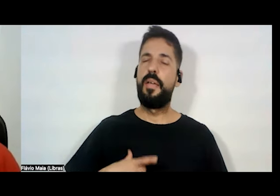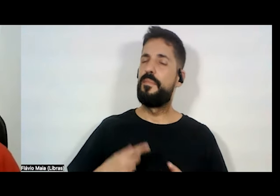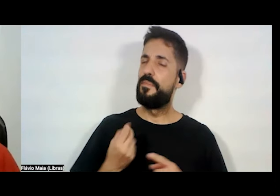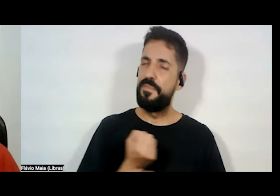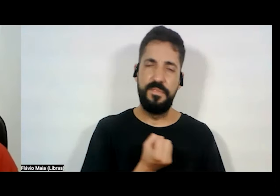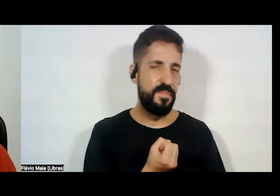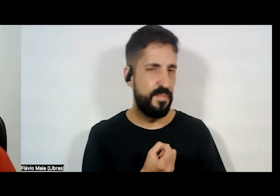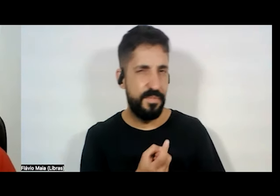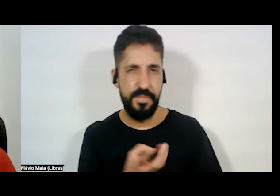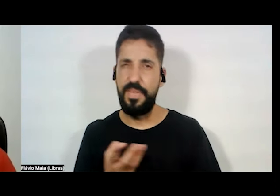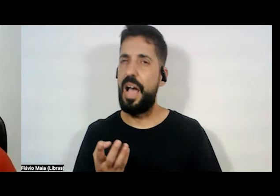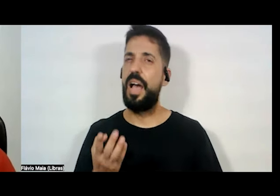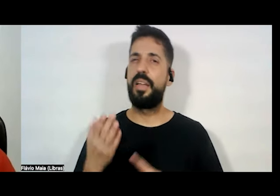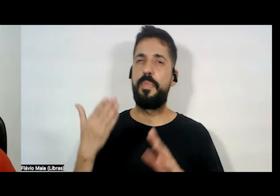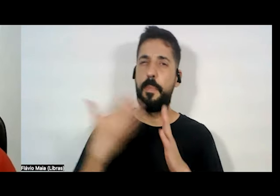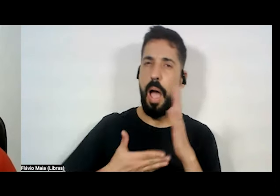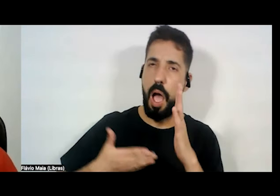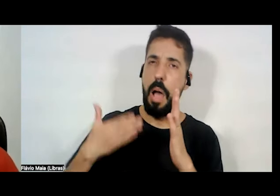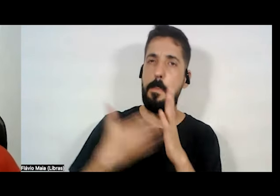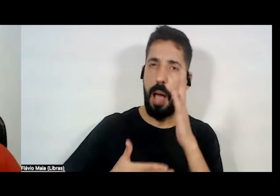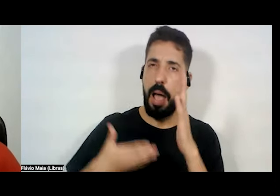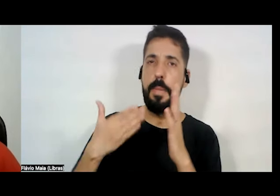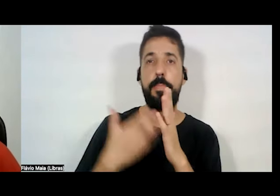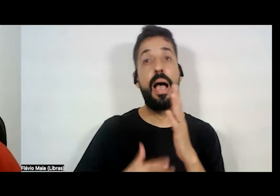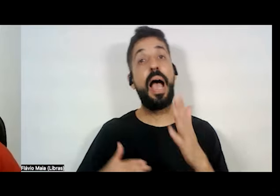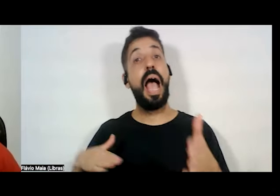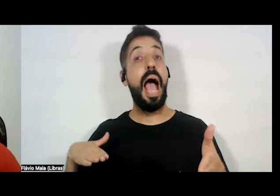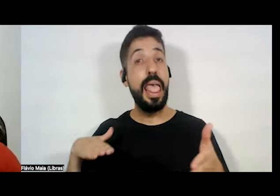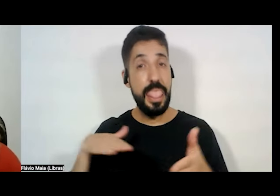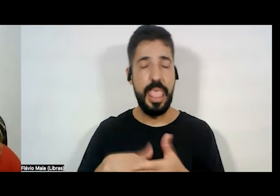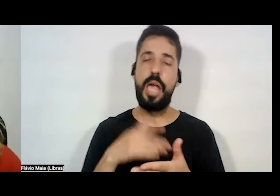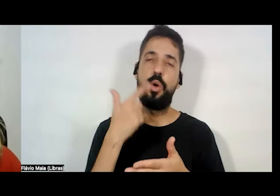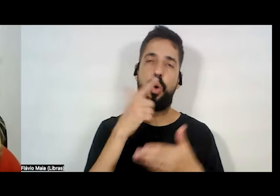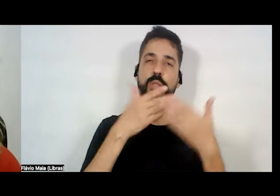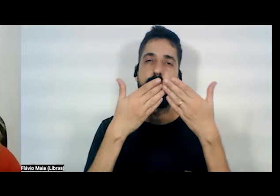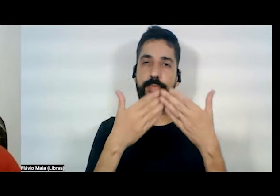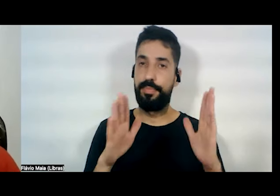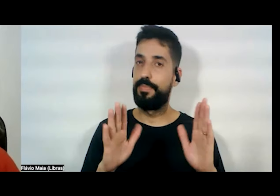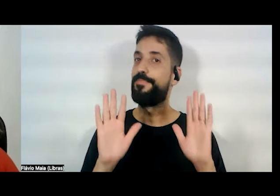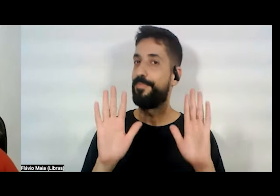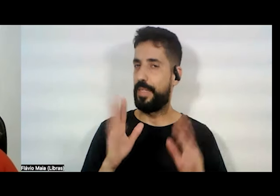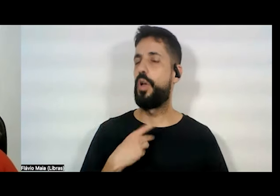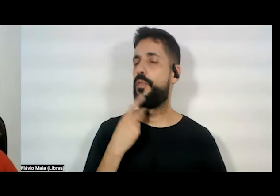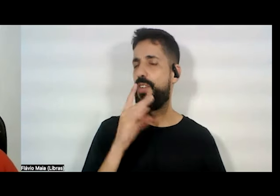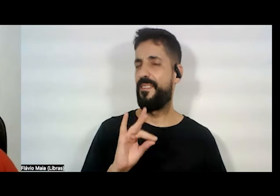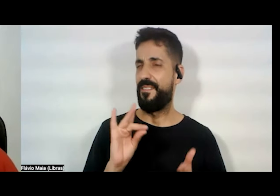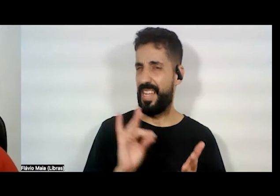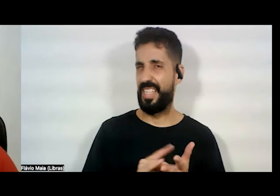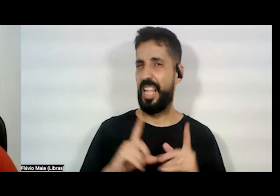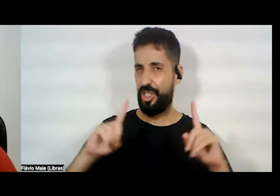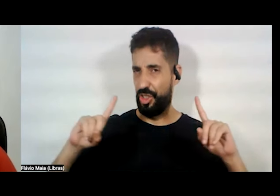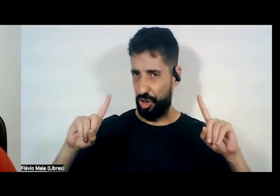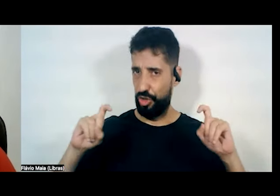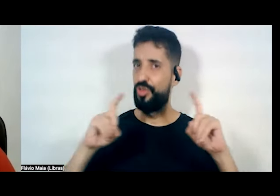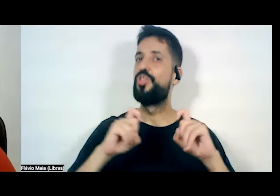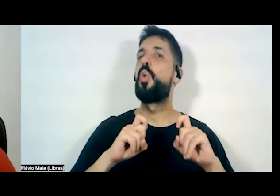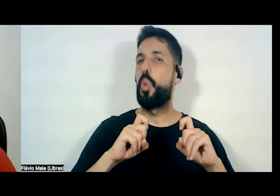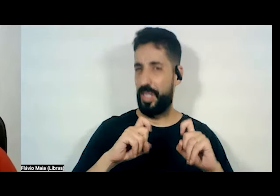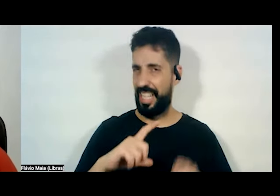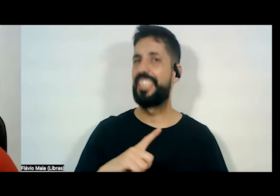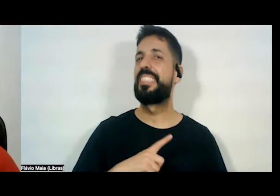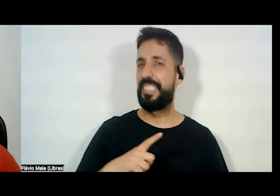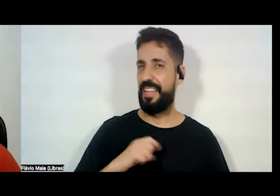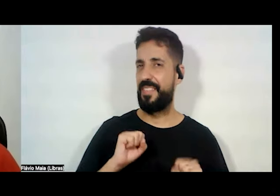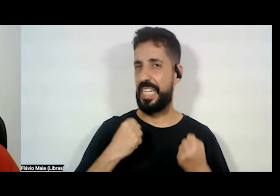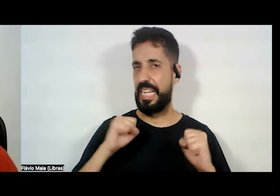ele entrar em prática de verdade que, eu digo para vocês, as dificuldades foram enormes. E